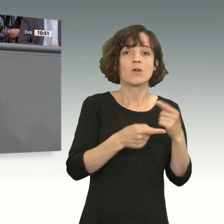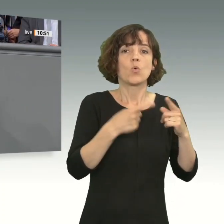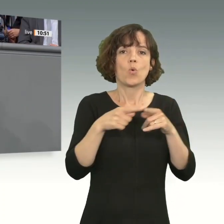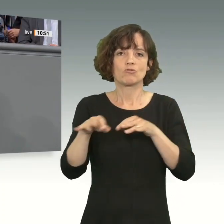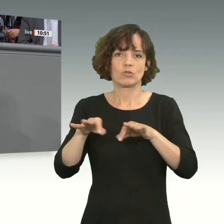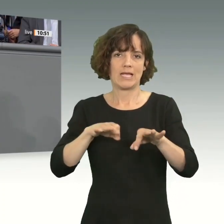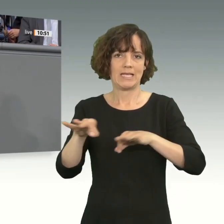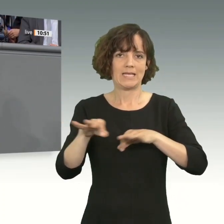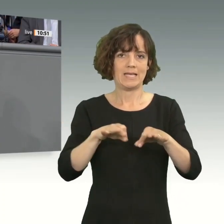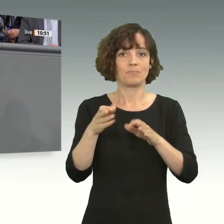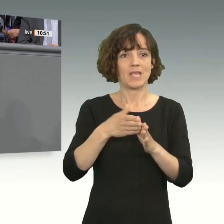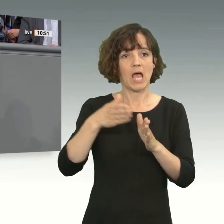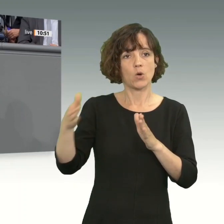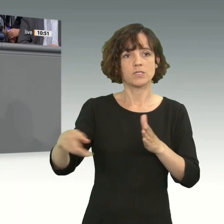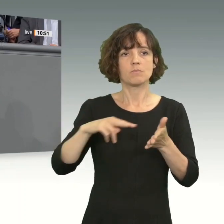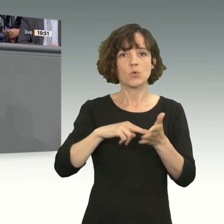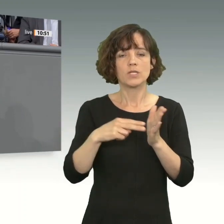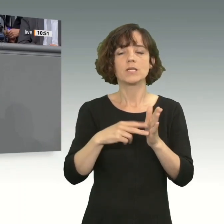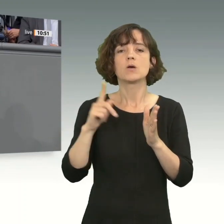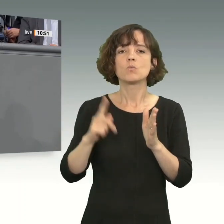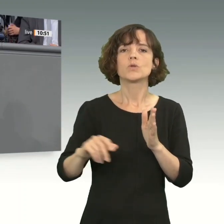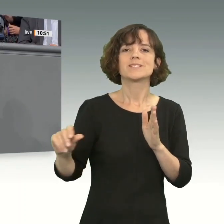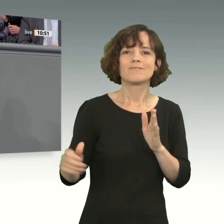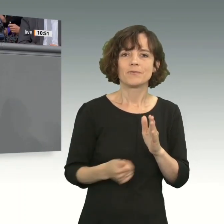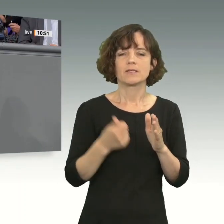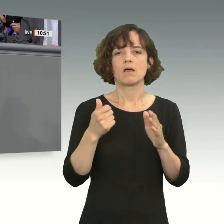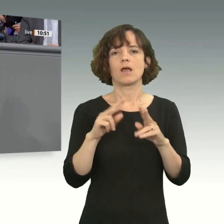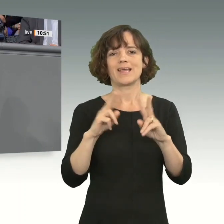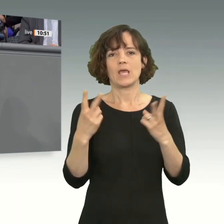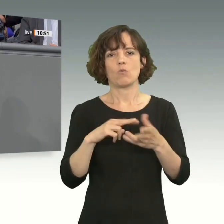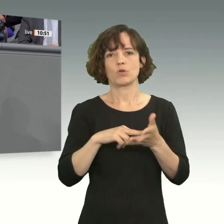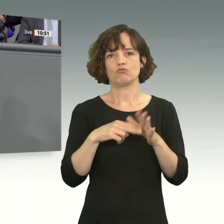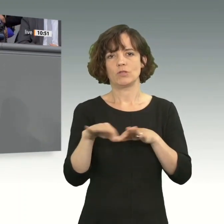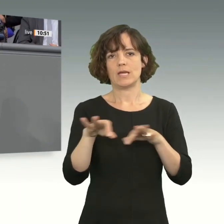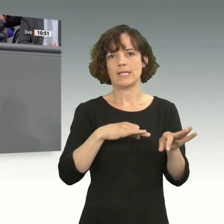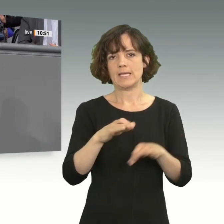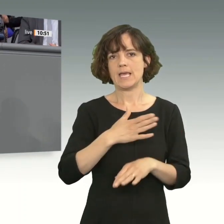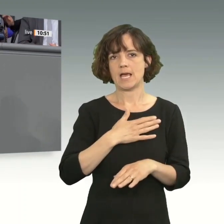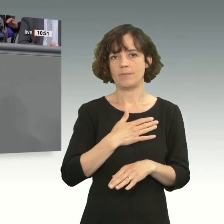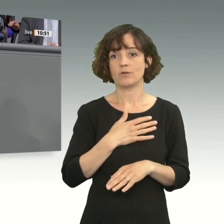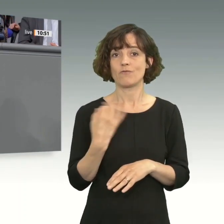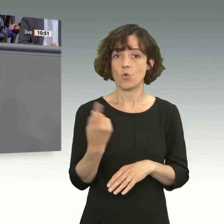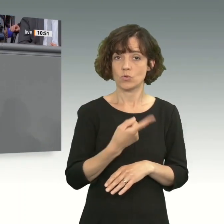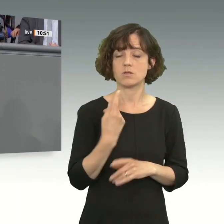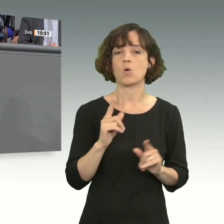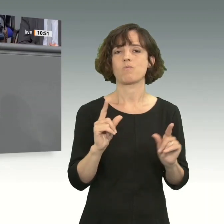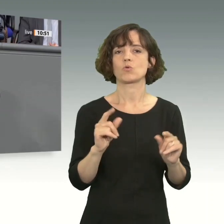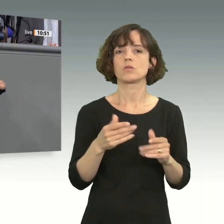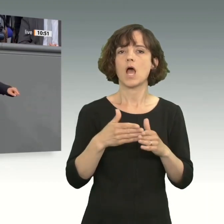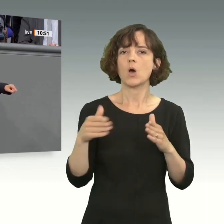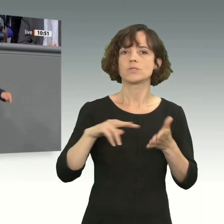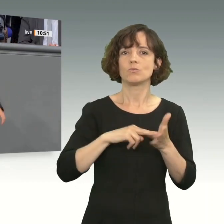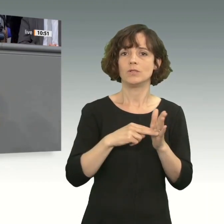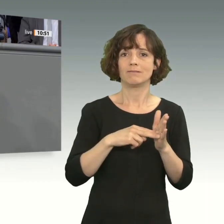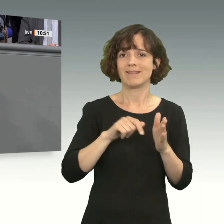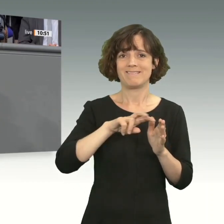Die Außenpolitik muss auch wieder geopolitische Strategie haben. Und das heißt für uns auch, dass Außenpolitik eben nicht